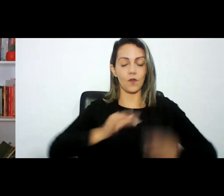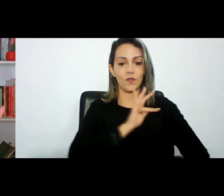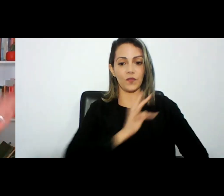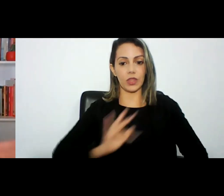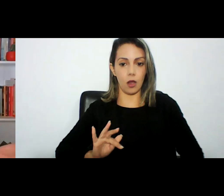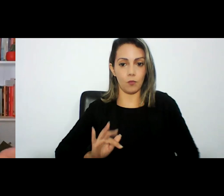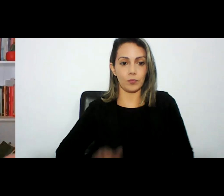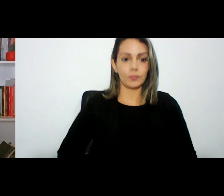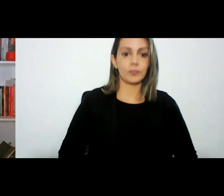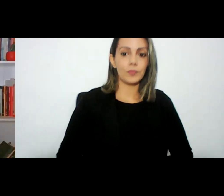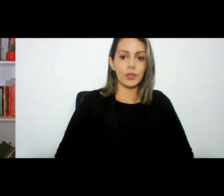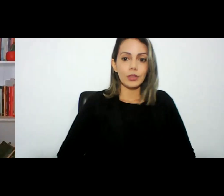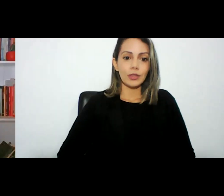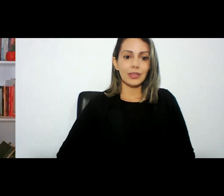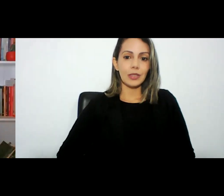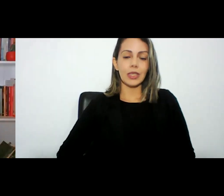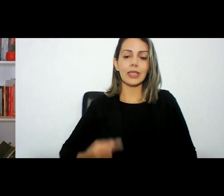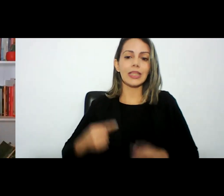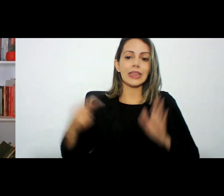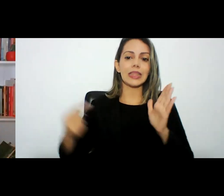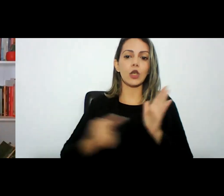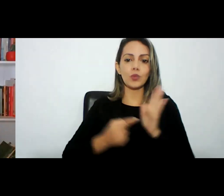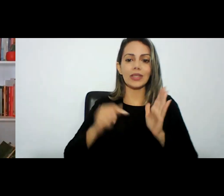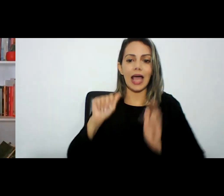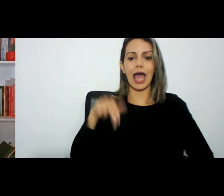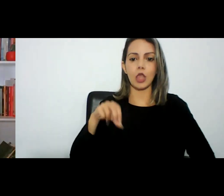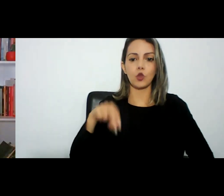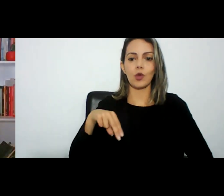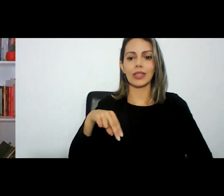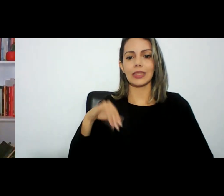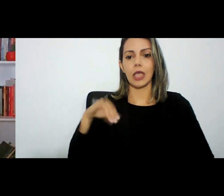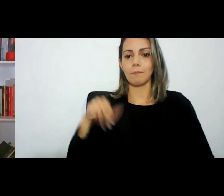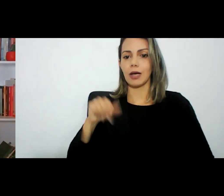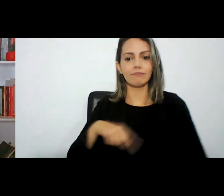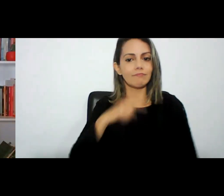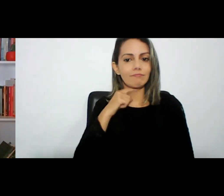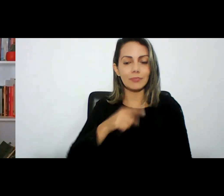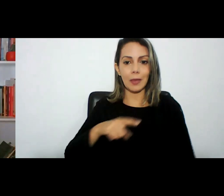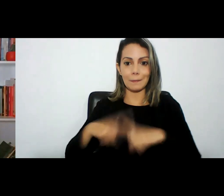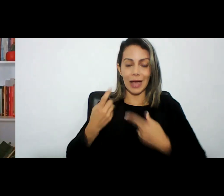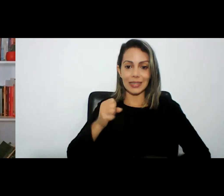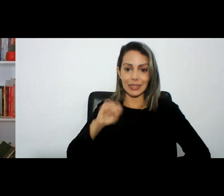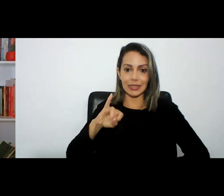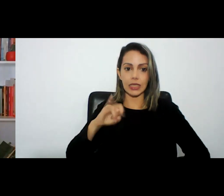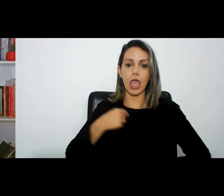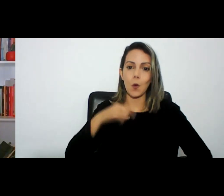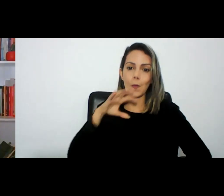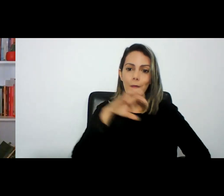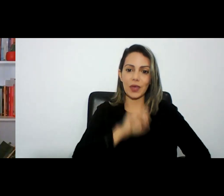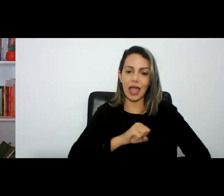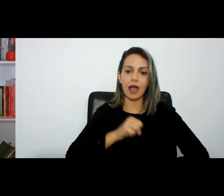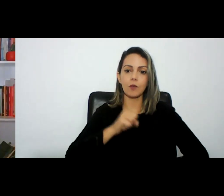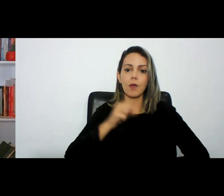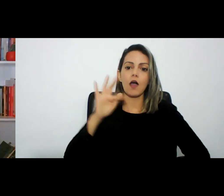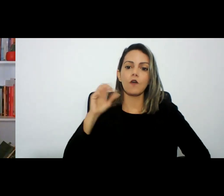nesse sentido que denúncia anônima não serve para começar uma investigação mas se eu pegar uma fonte aberta mais a